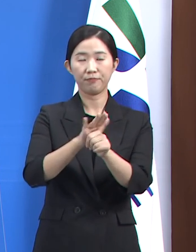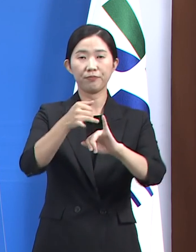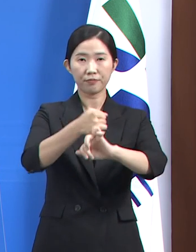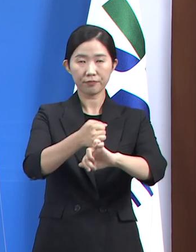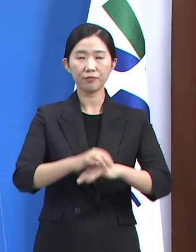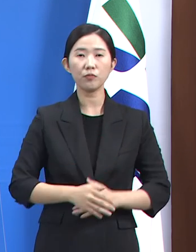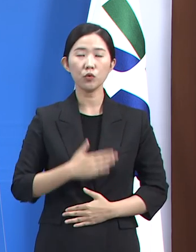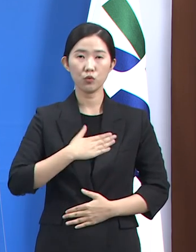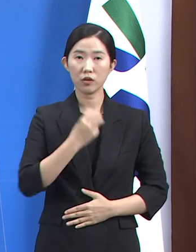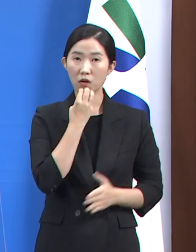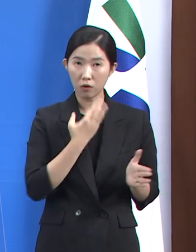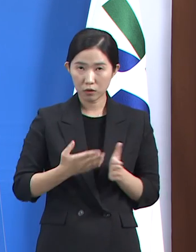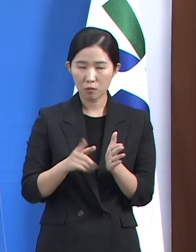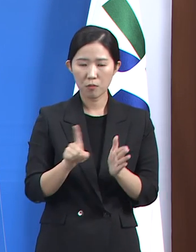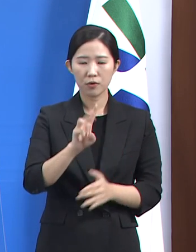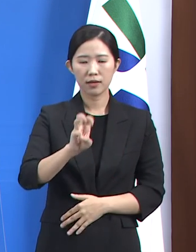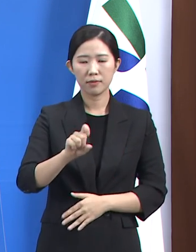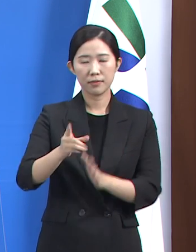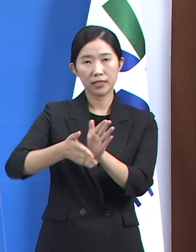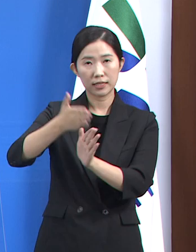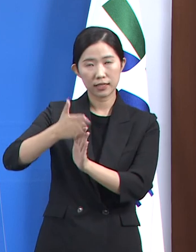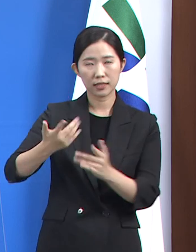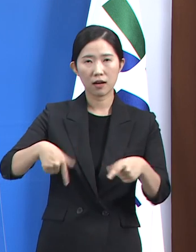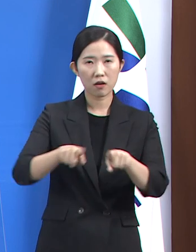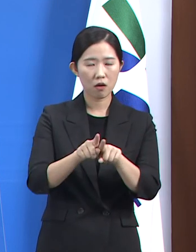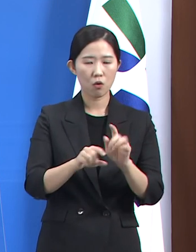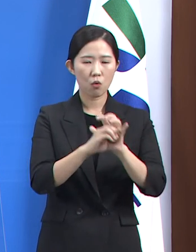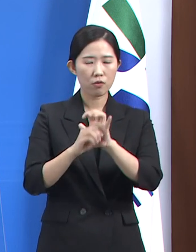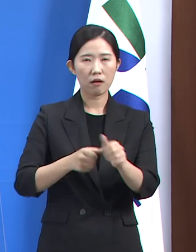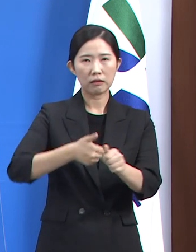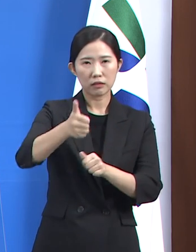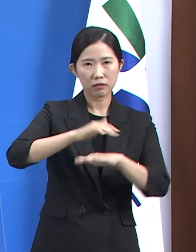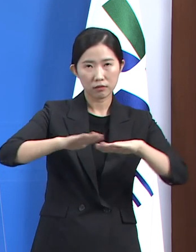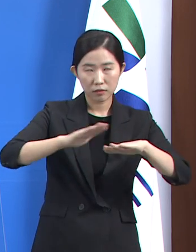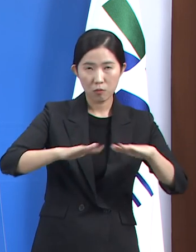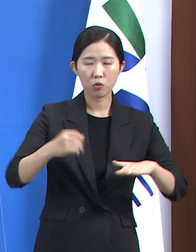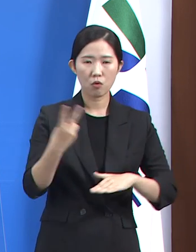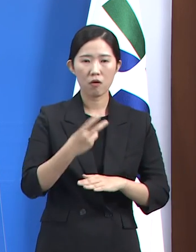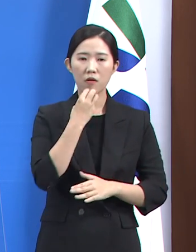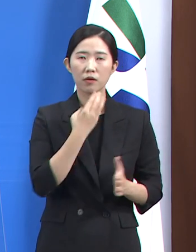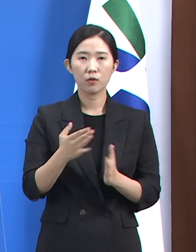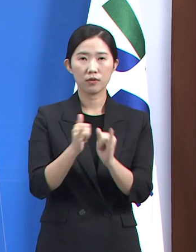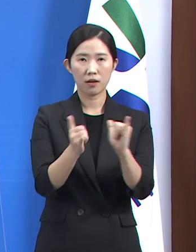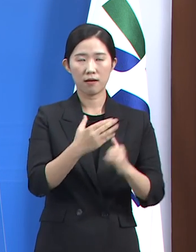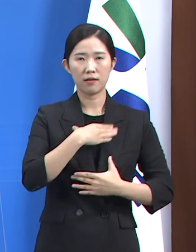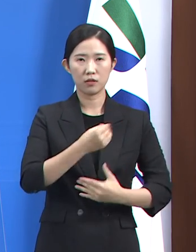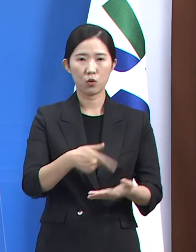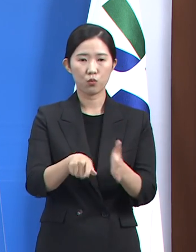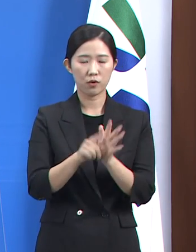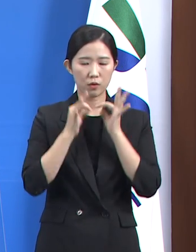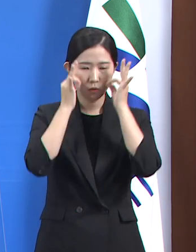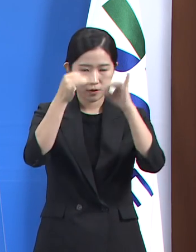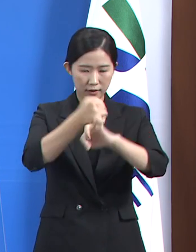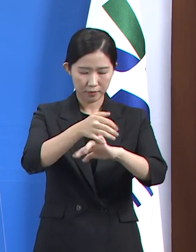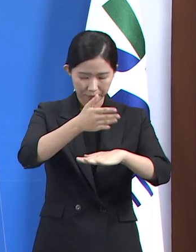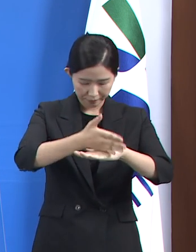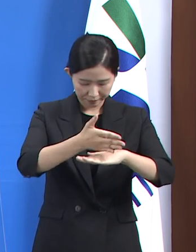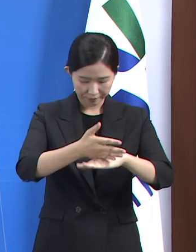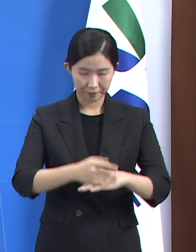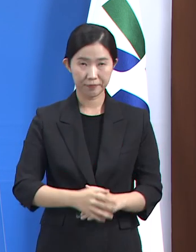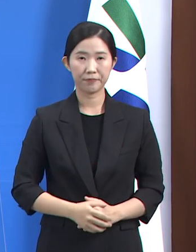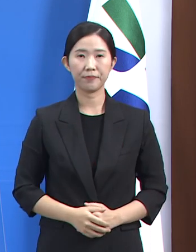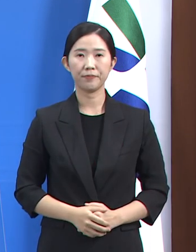앞으로도 경기도는 31개 시군과 함께 코로나19 극복과 도민의 안전을 위해 최선을 다해 나아가겠습니다. 감사합니다. 감사합니다.